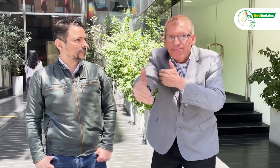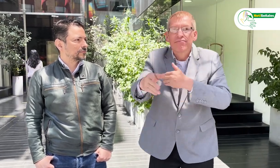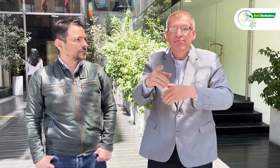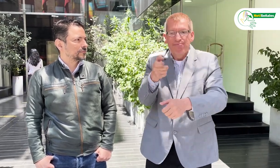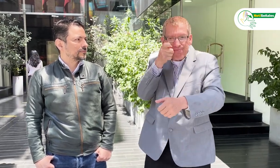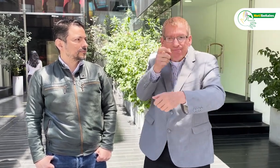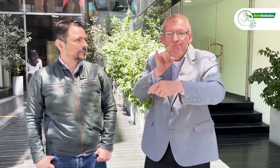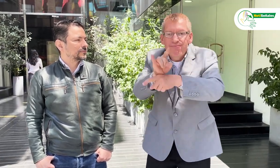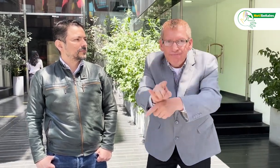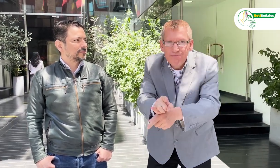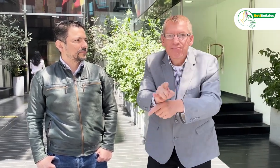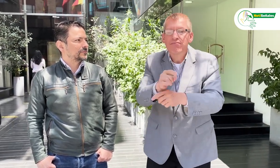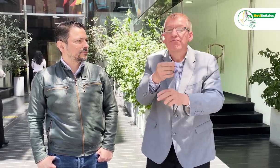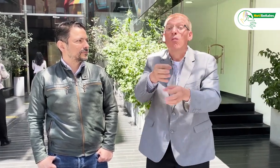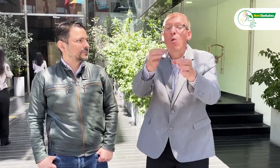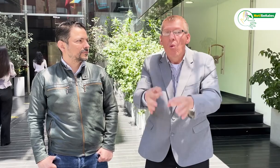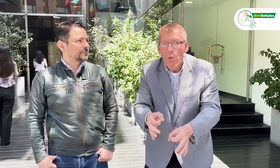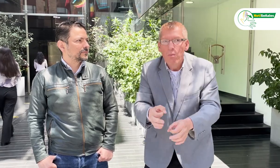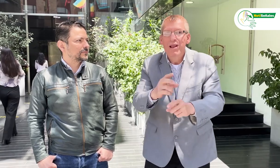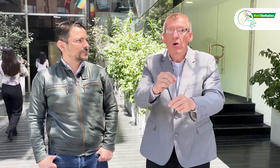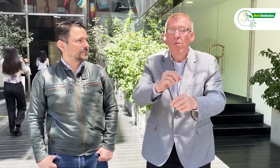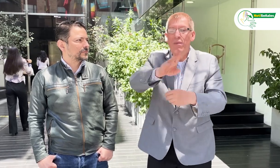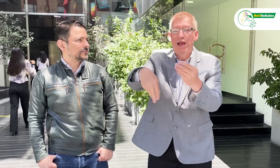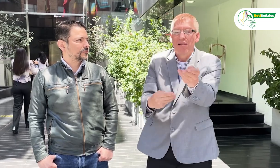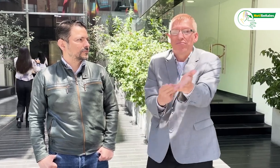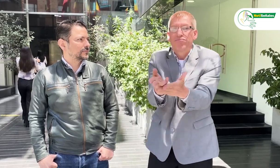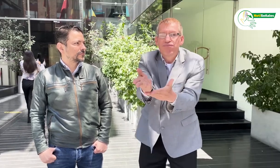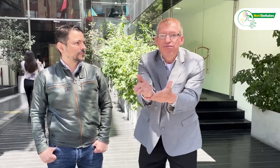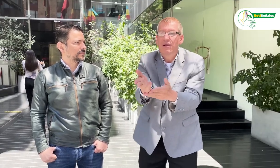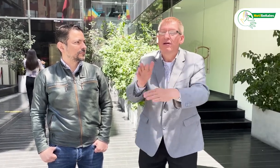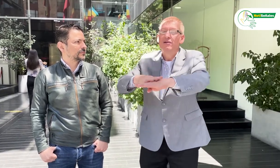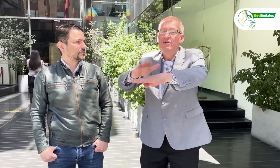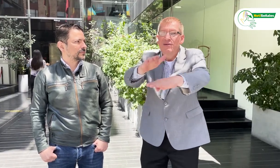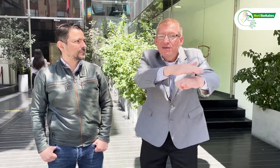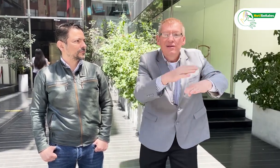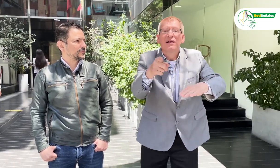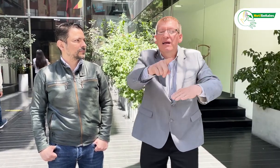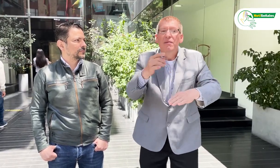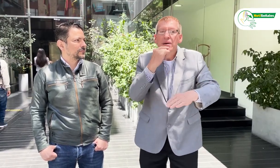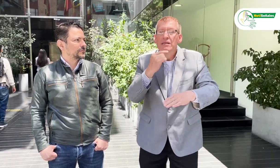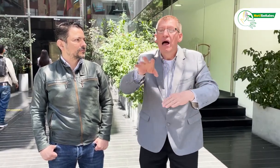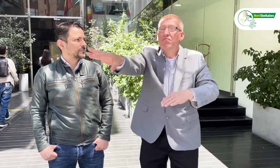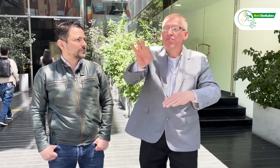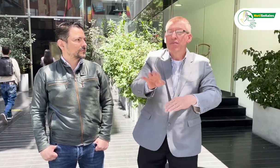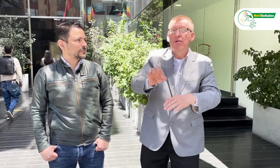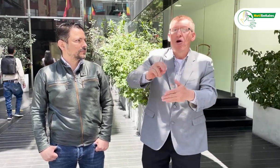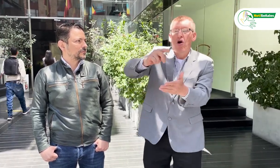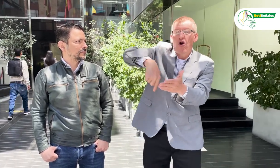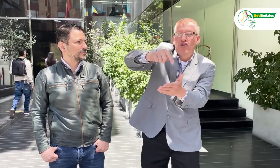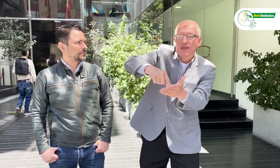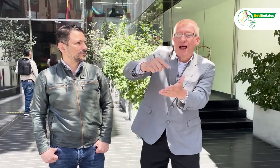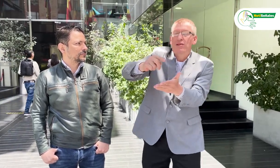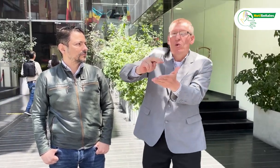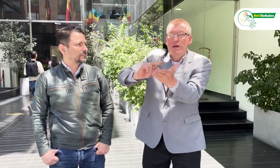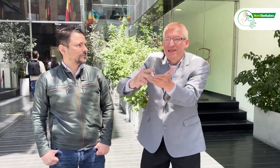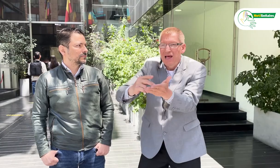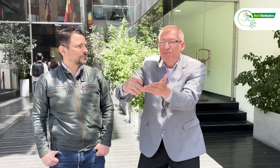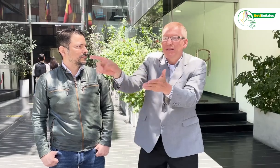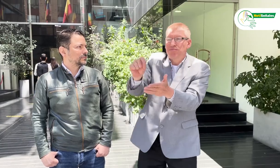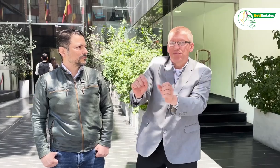y veeduría al cumplimiento de la norma. Entre las acciones que se implementará habrá recomendaciones al momento de la contratación